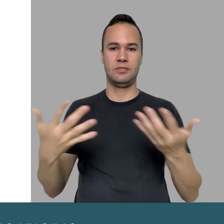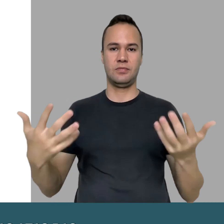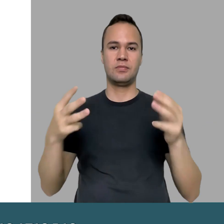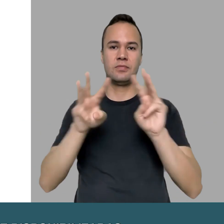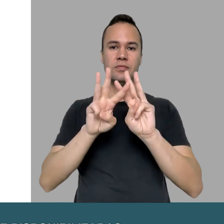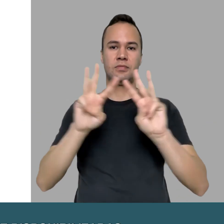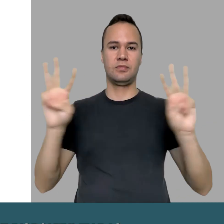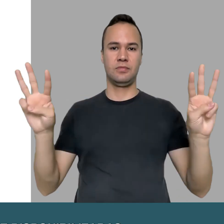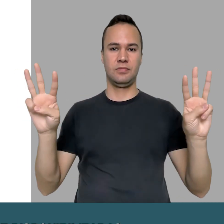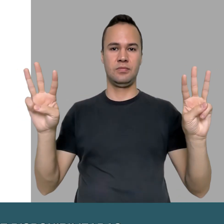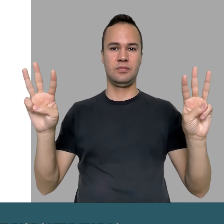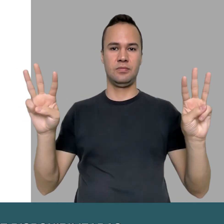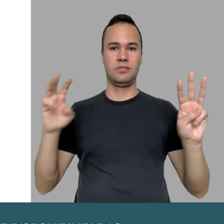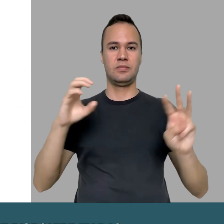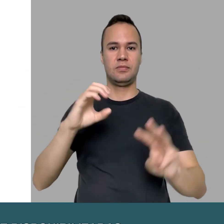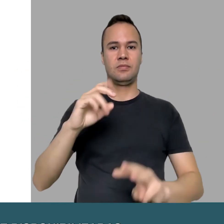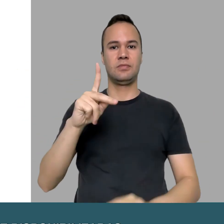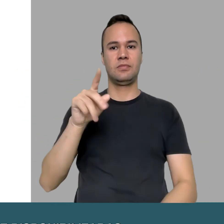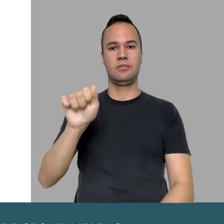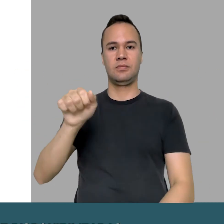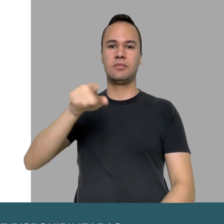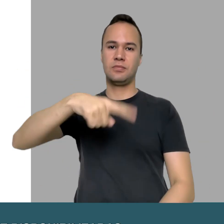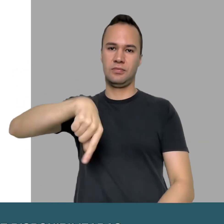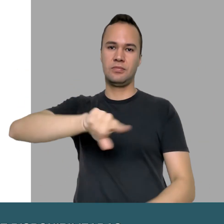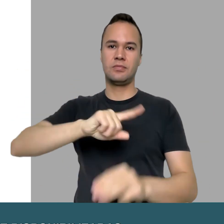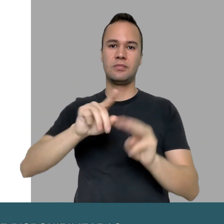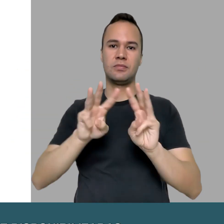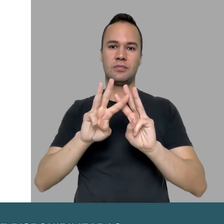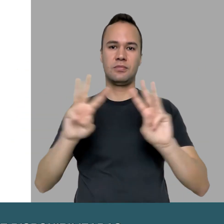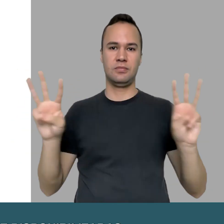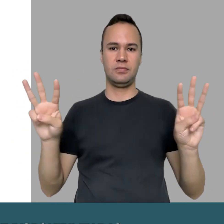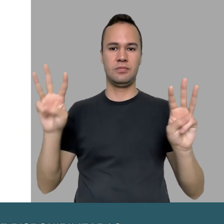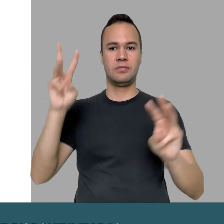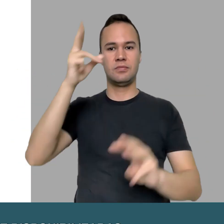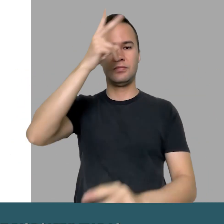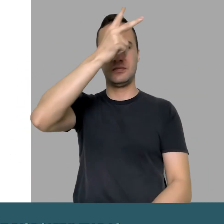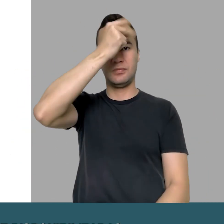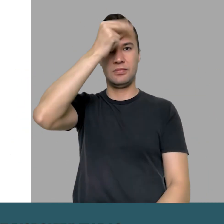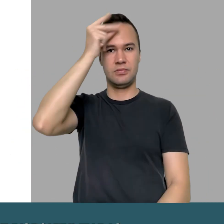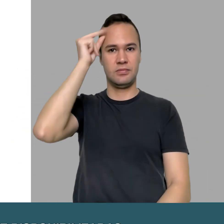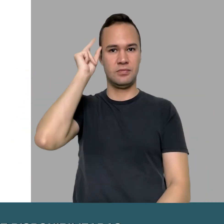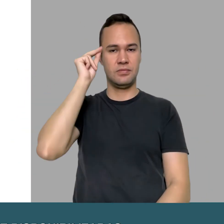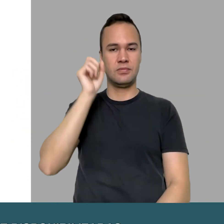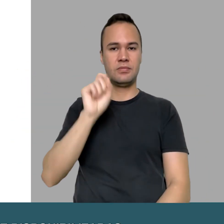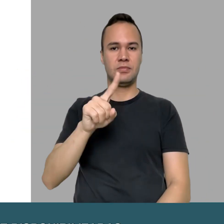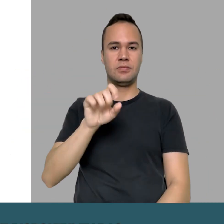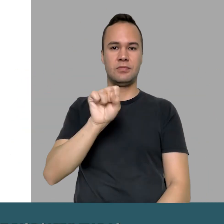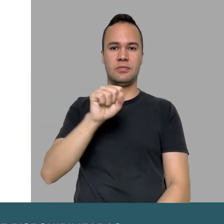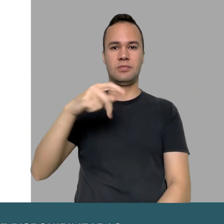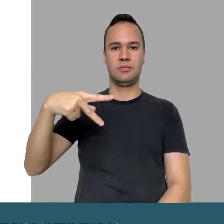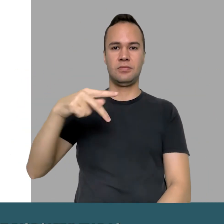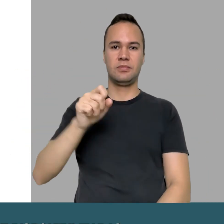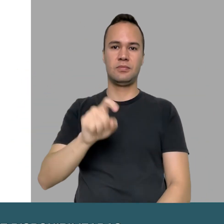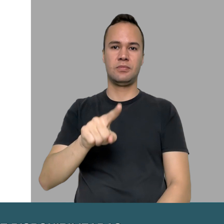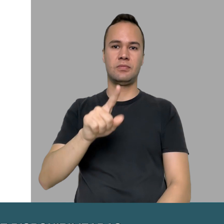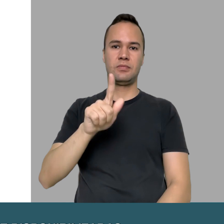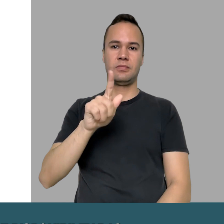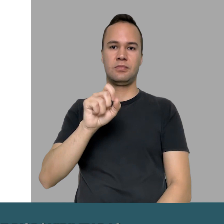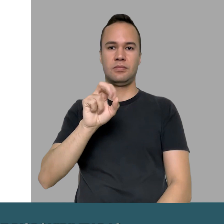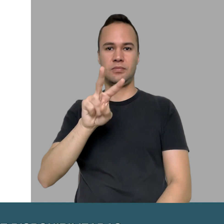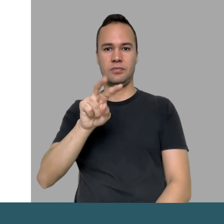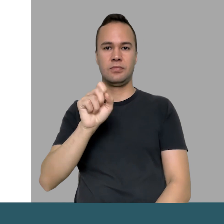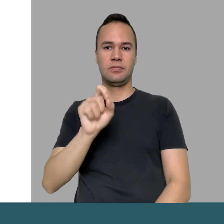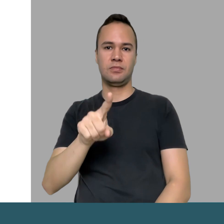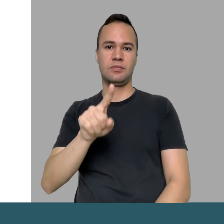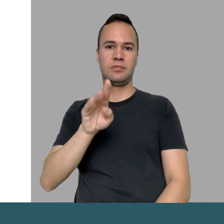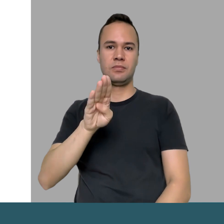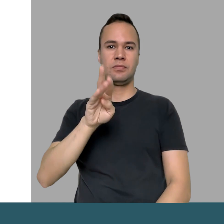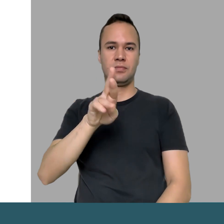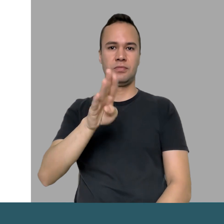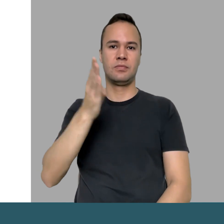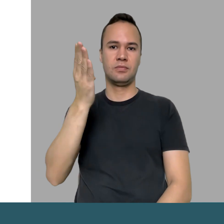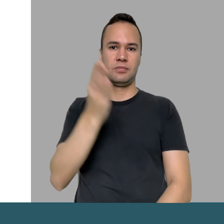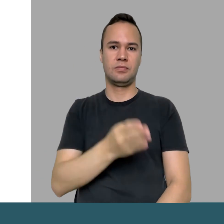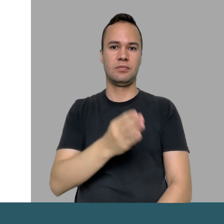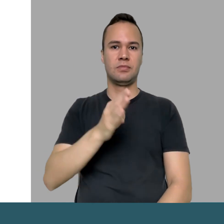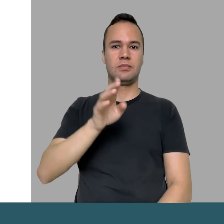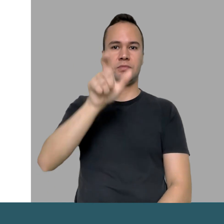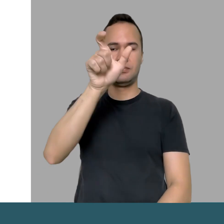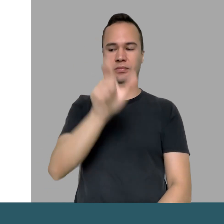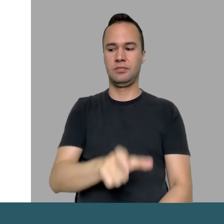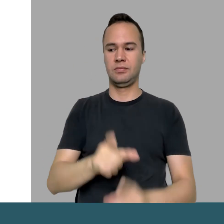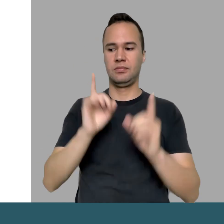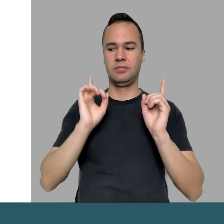publicadas no diário oficial e disponibilizadas na página da CPA em nosso site prefeitura